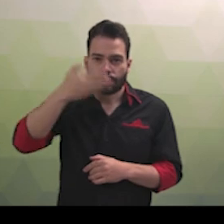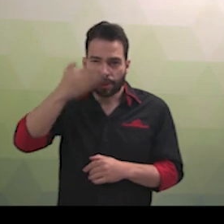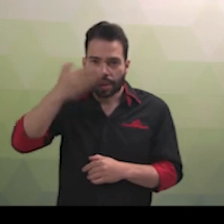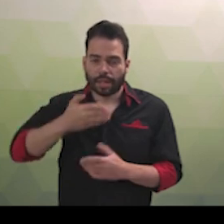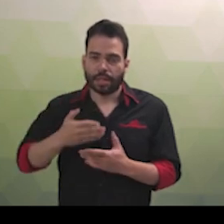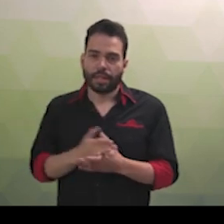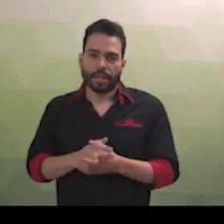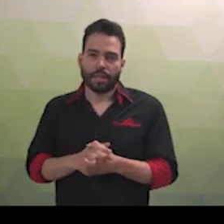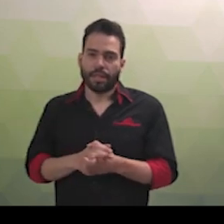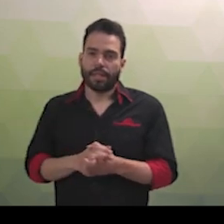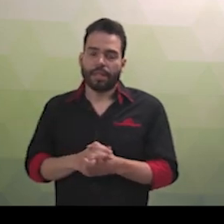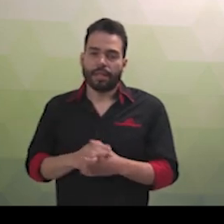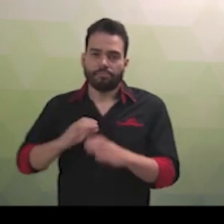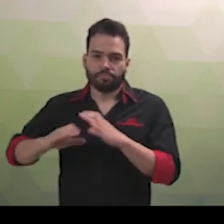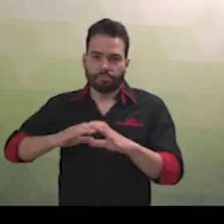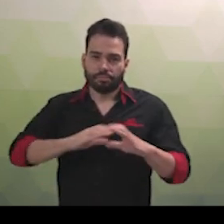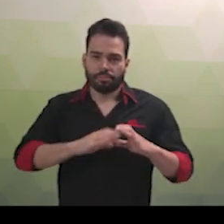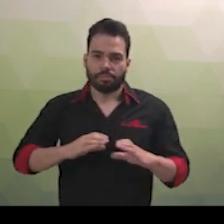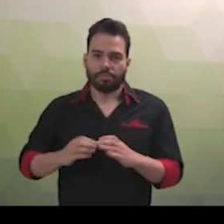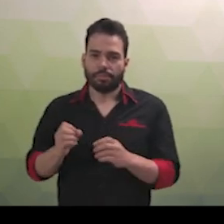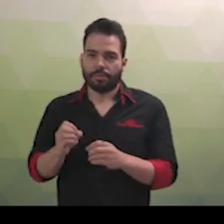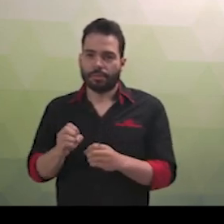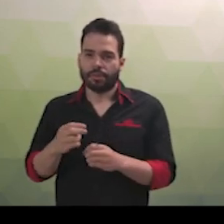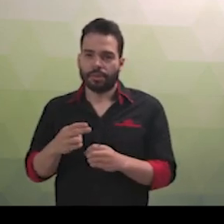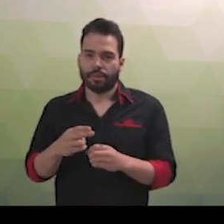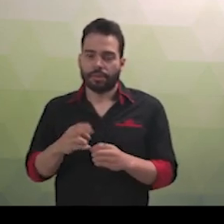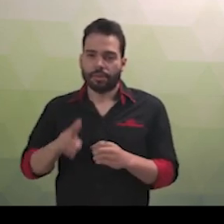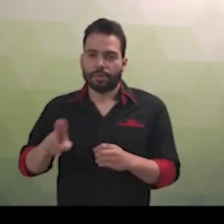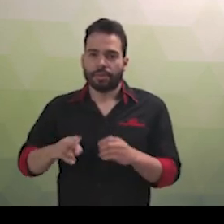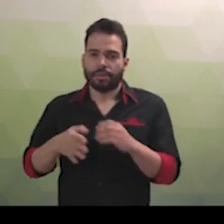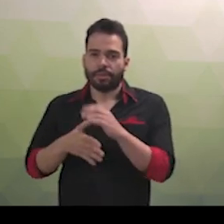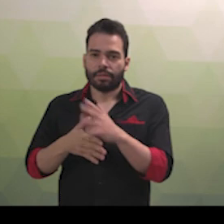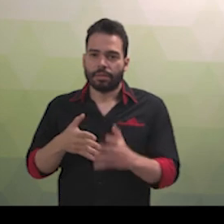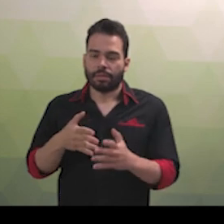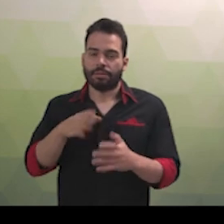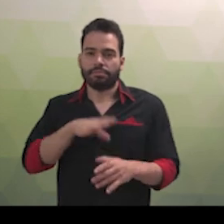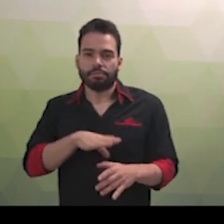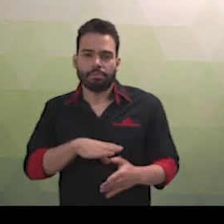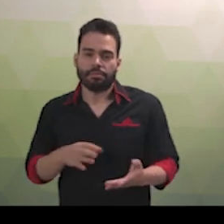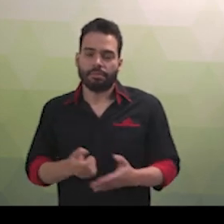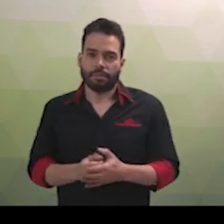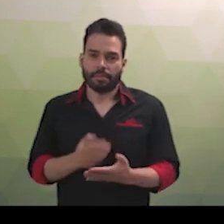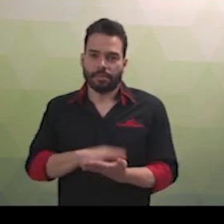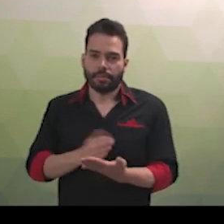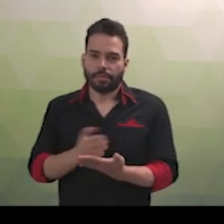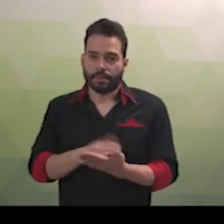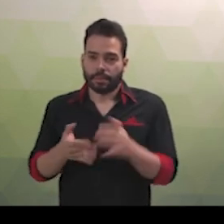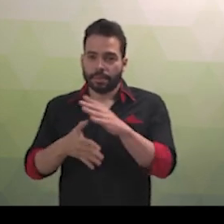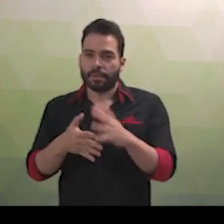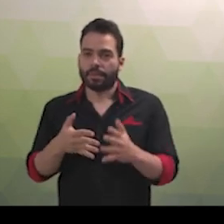língua portuguesa, as atividades didático-pedagógicas e culturais desenvolvidas entre as instituições de ensino nos